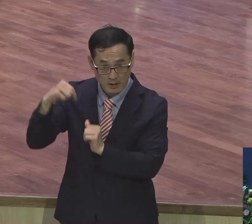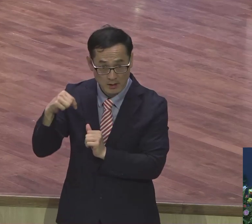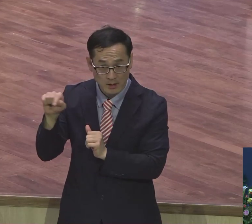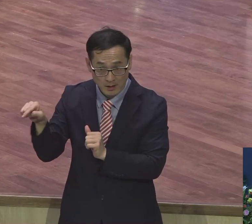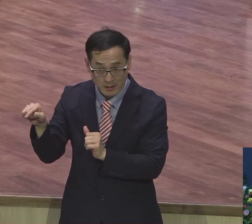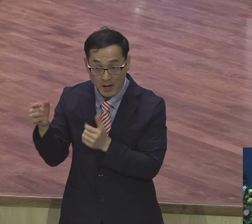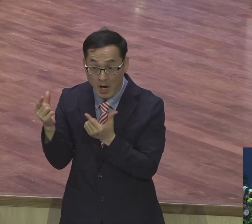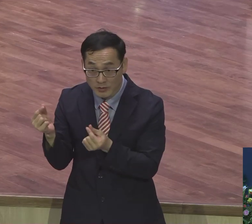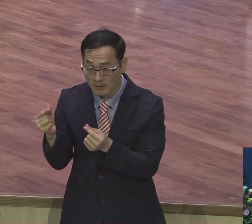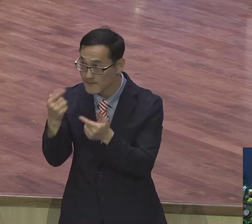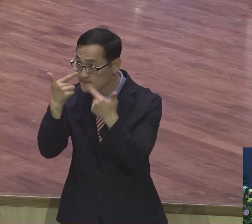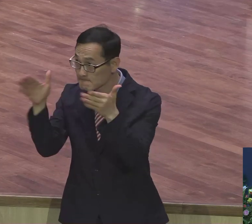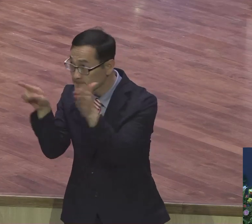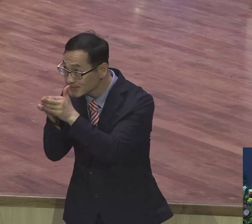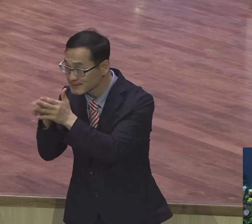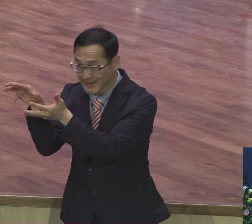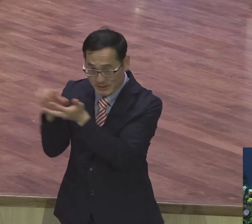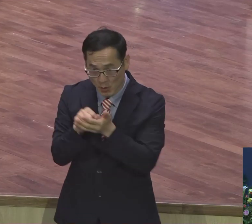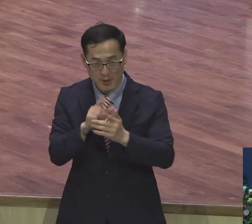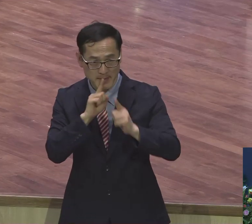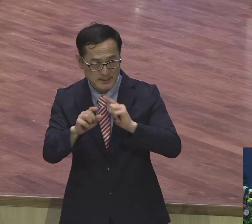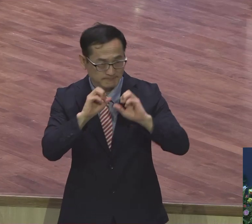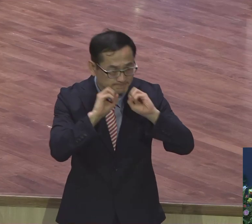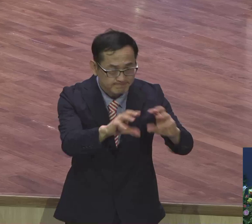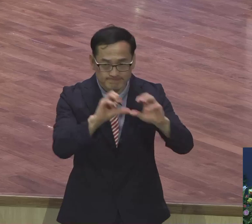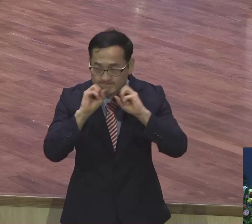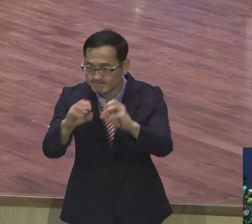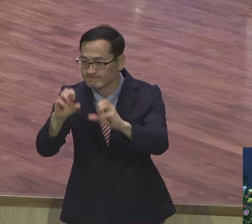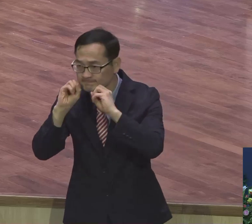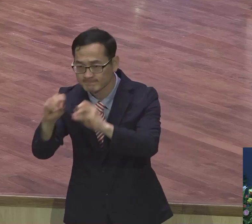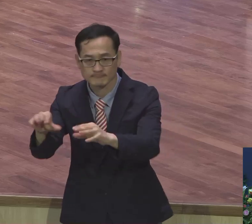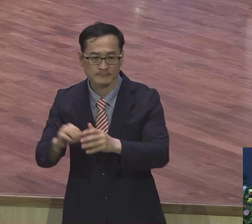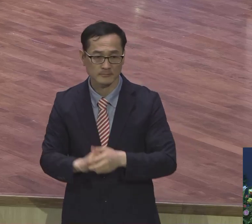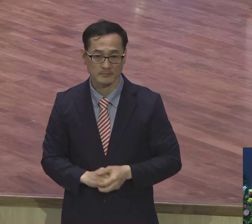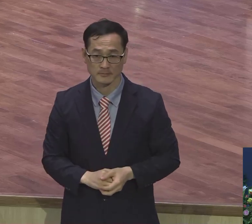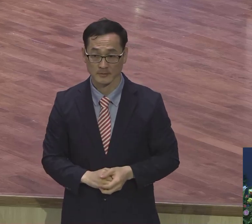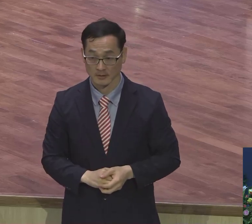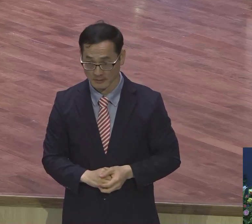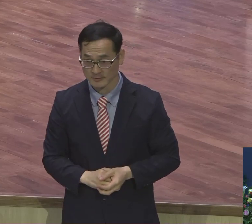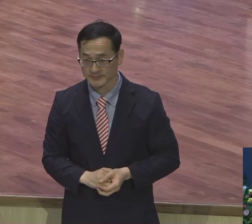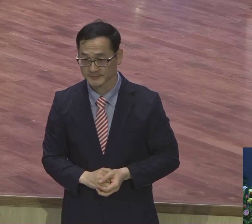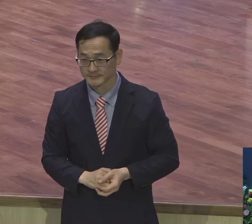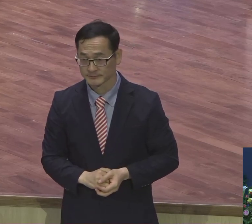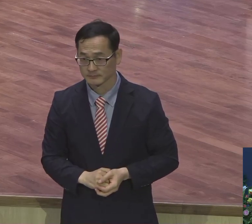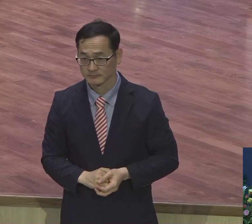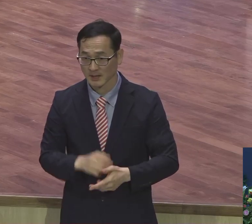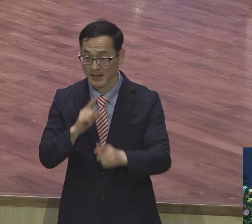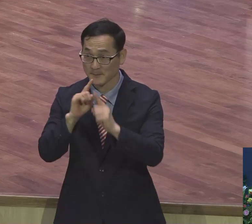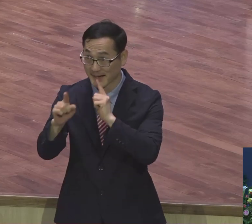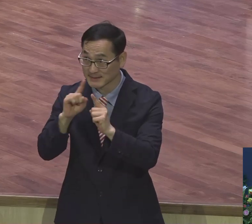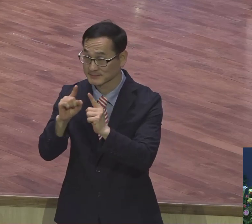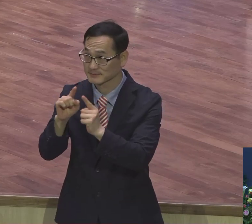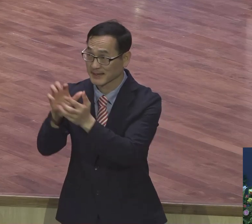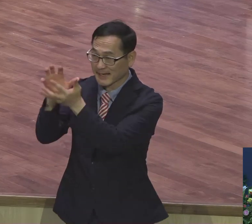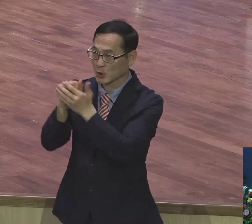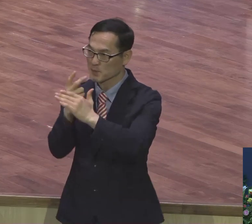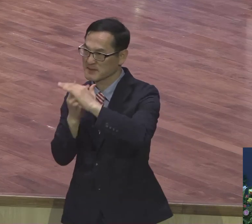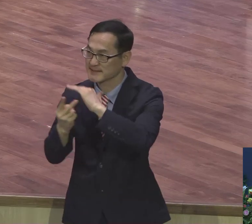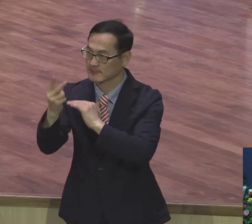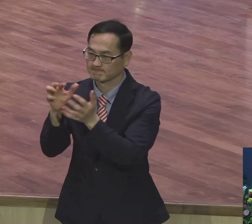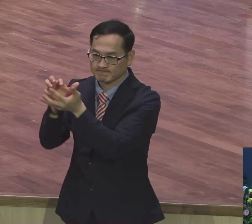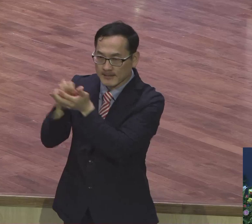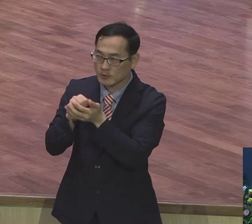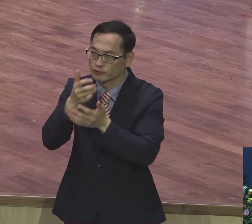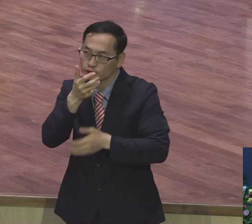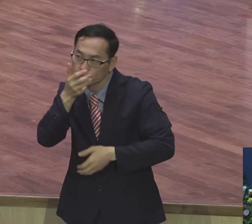확신 있는 말씀이니까 이걸 좀 이 말씀 속의 비전을 품고 이것을 이것의 속의